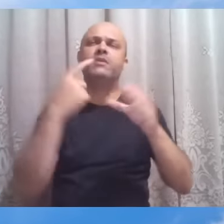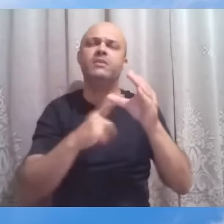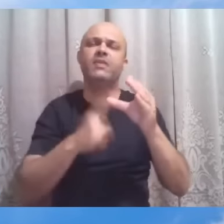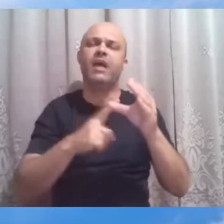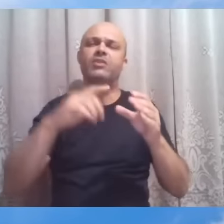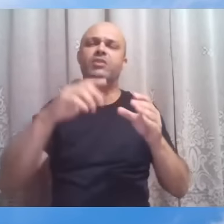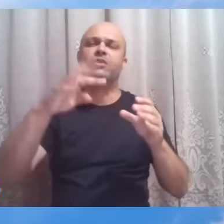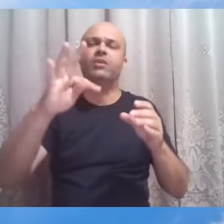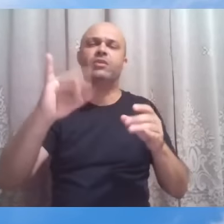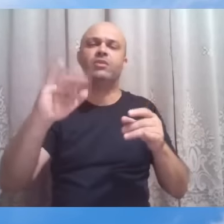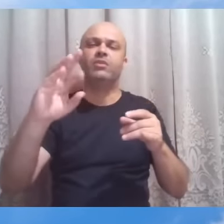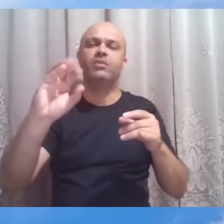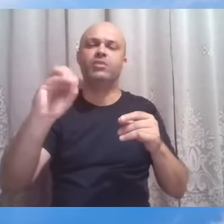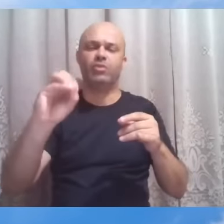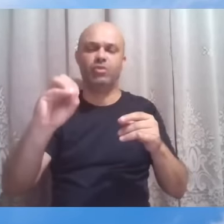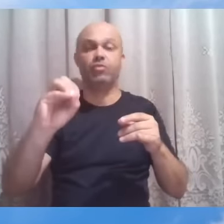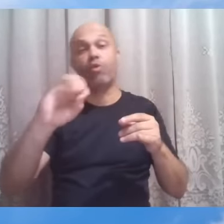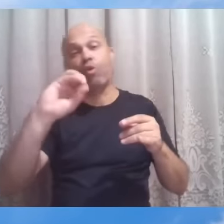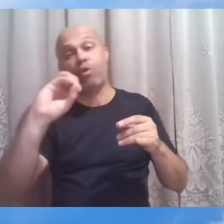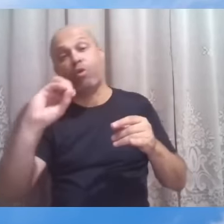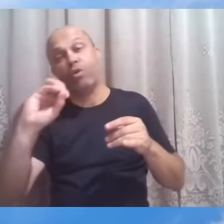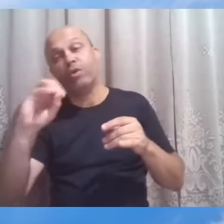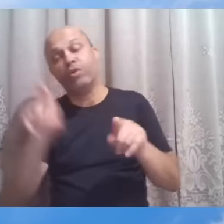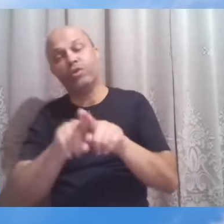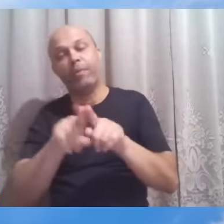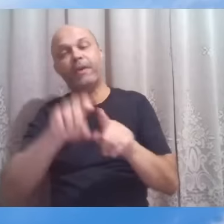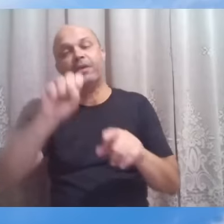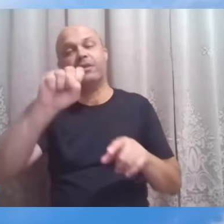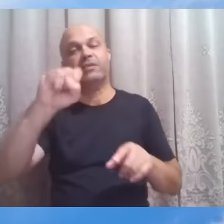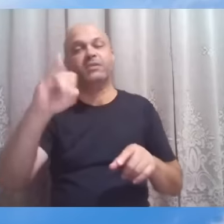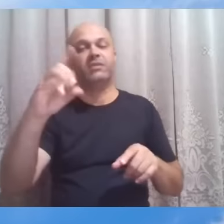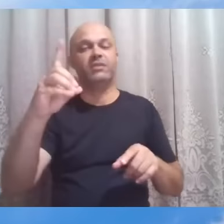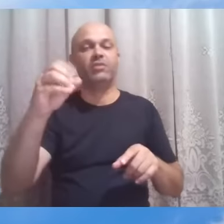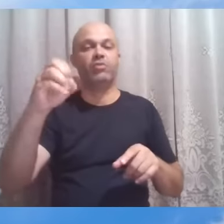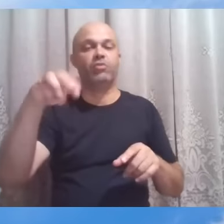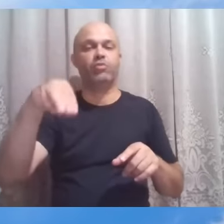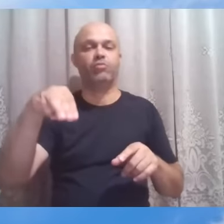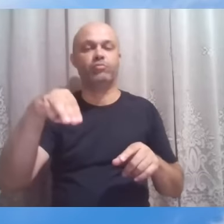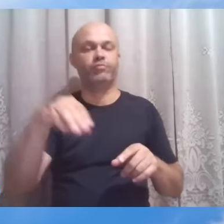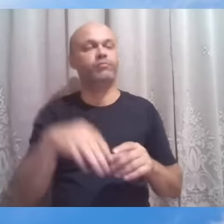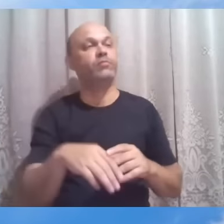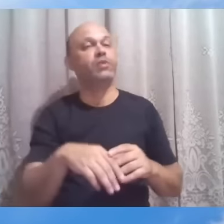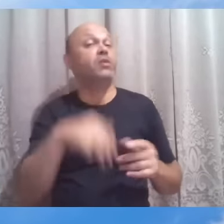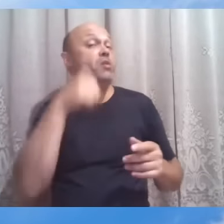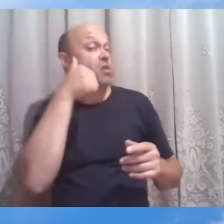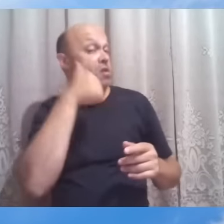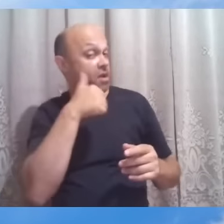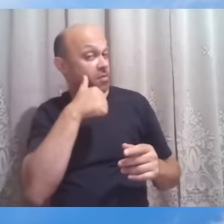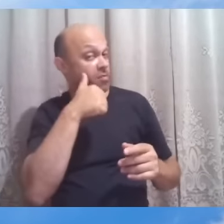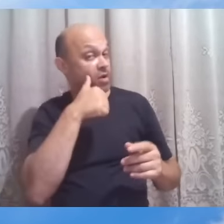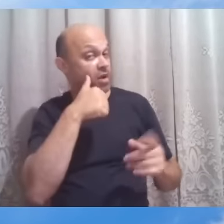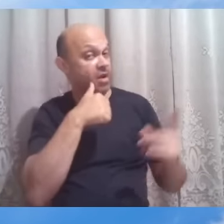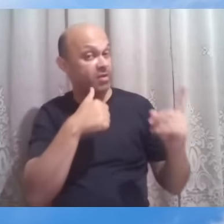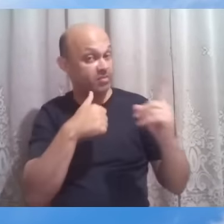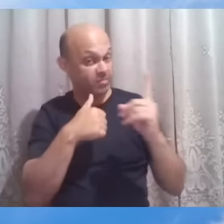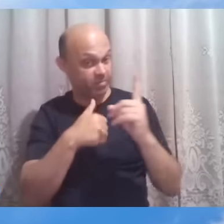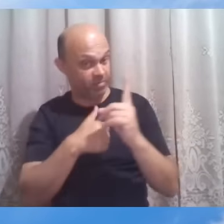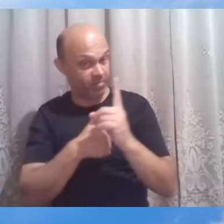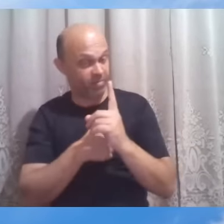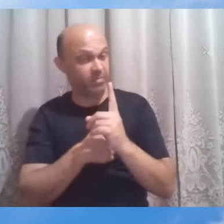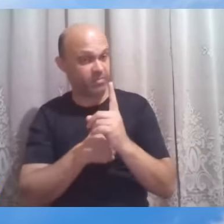Sidon, ou de Sidon, dependendo da tradução. E eis que uma mulher cananeia, a versão de Marcos dirá a sirofenícia,